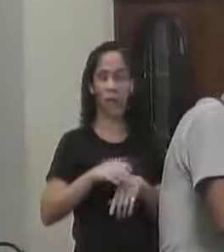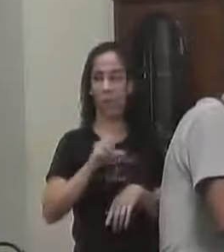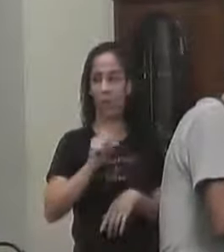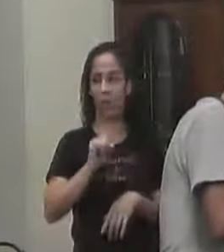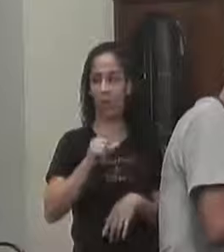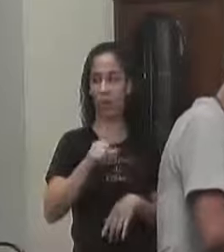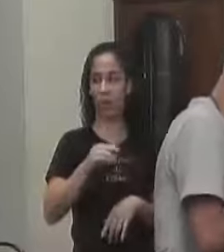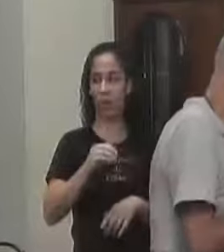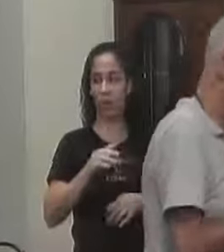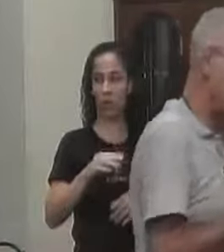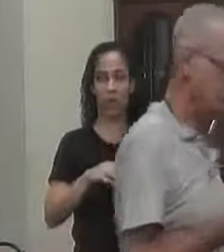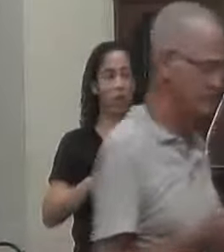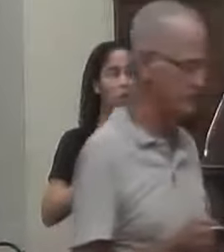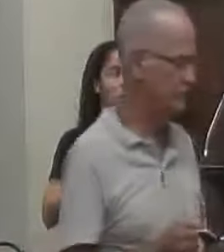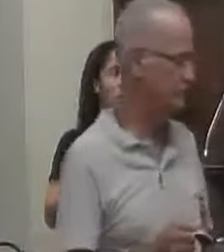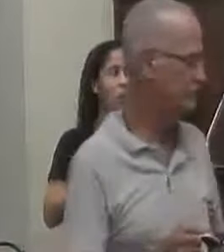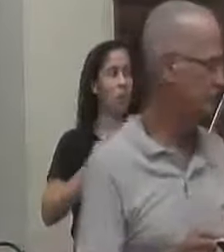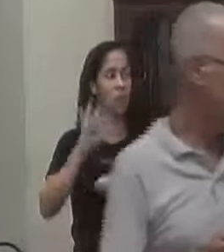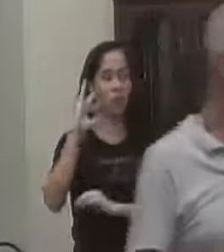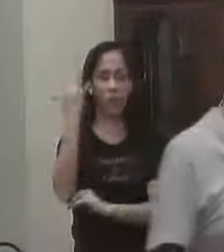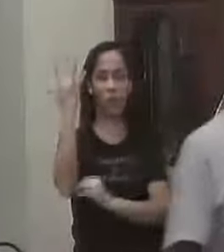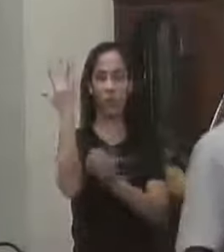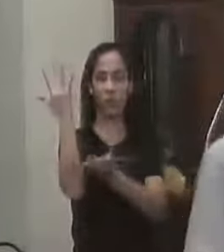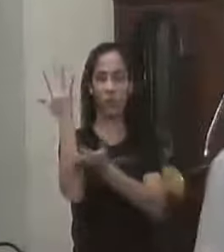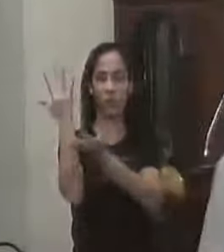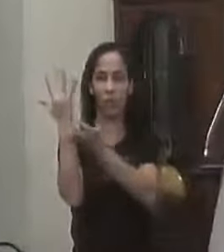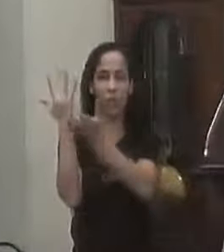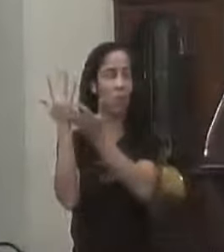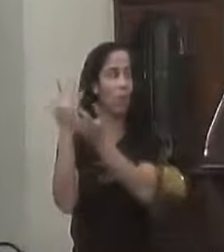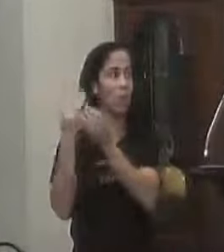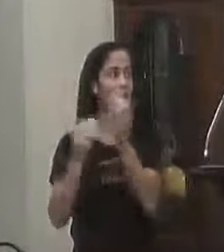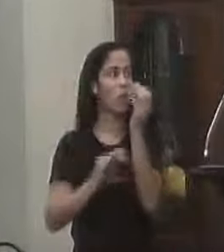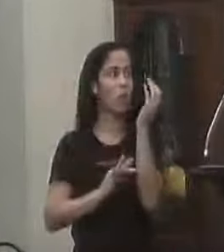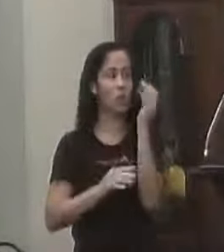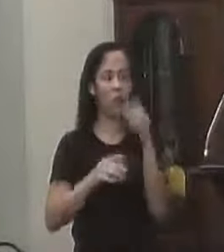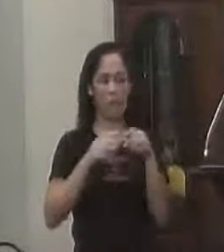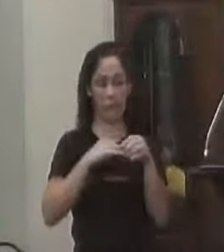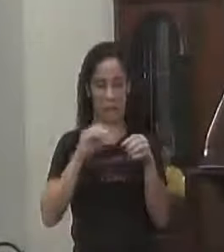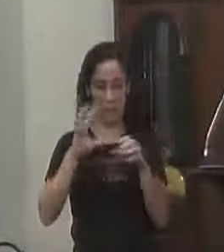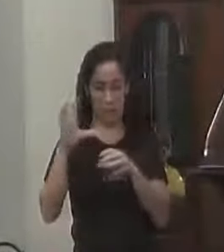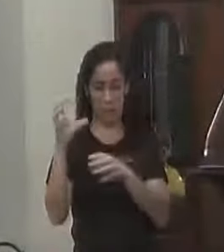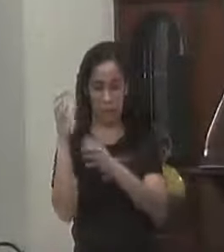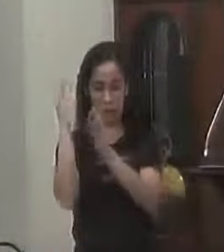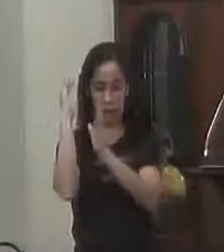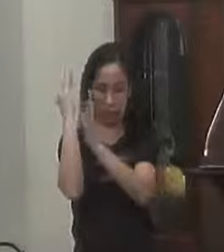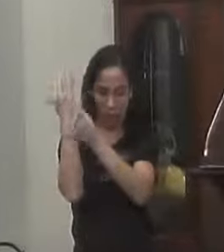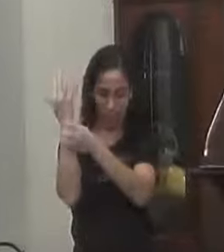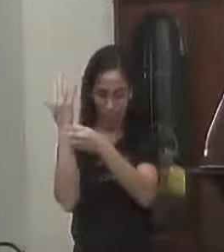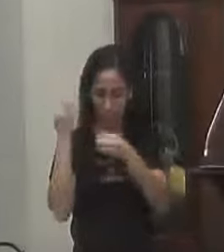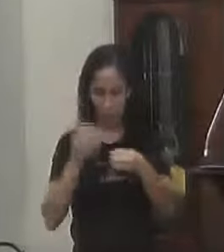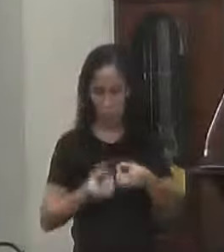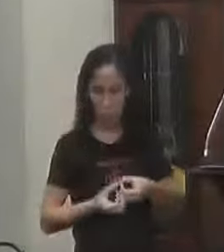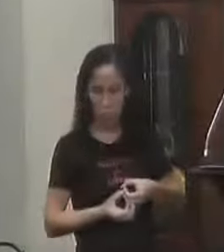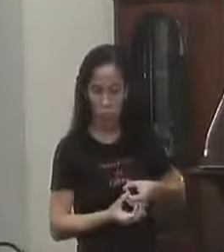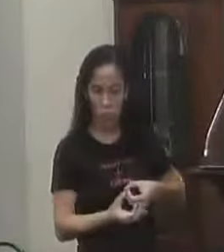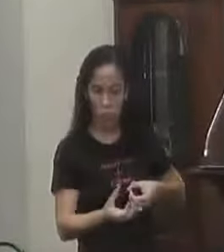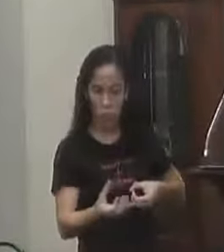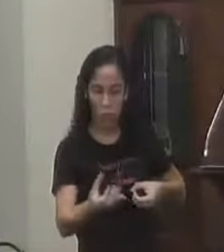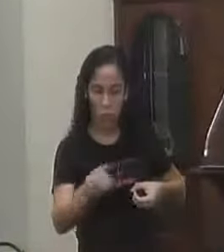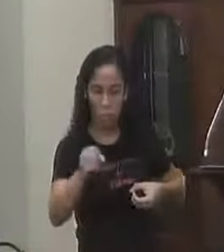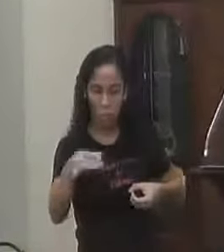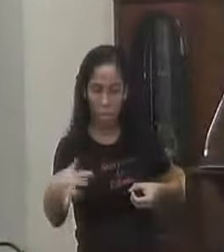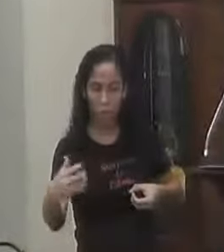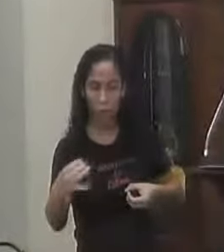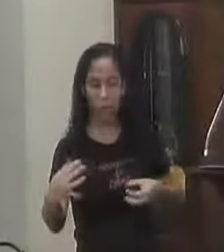Sobre a trituradora De galhos Tem uma trituradora Que você coloca um galho É um tronco De uma árvore Ela